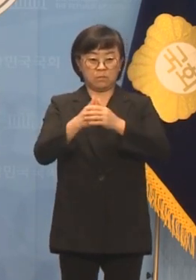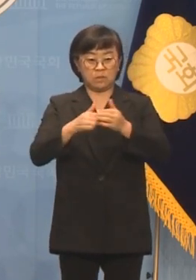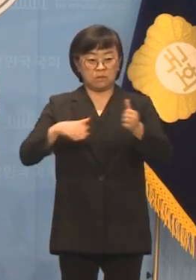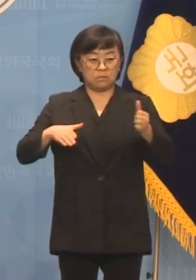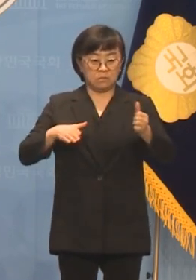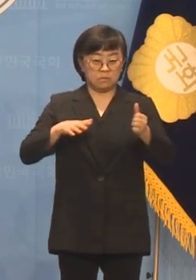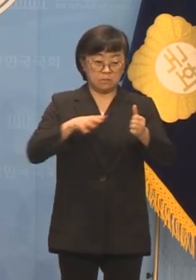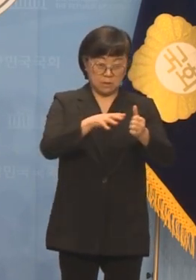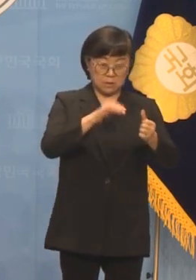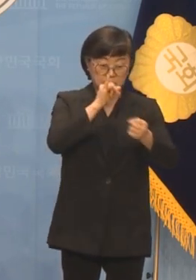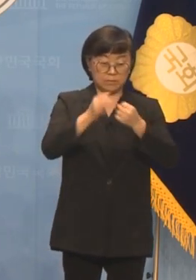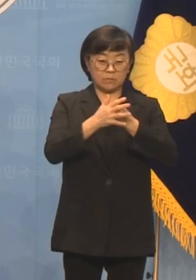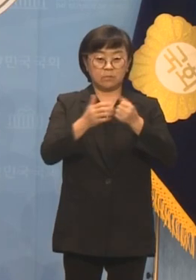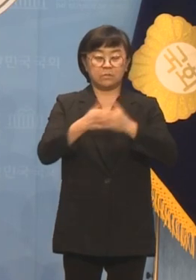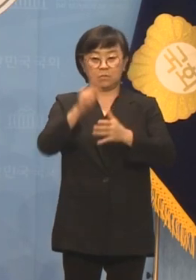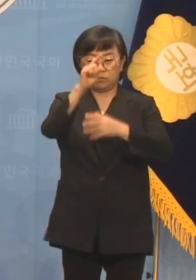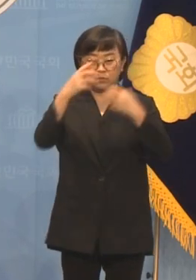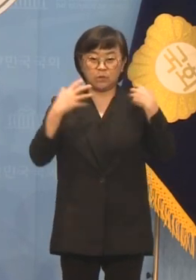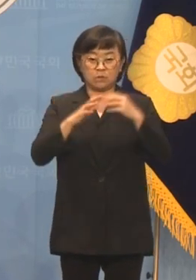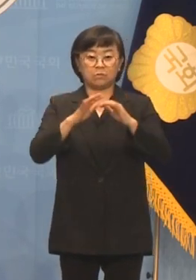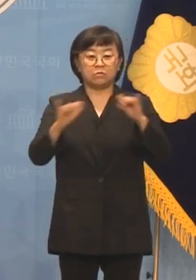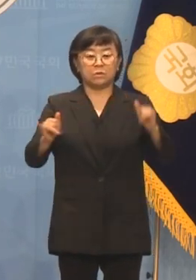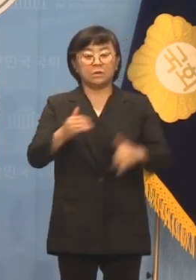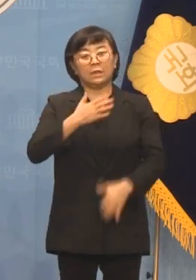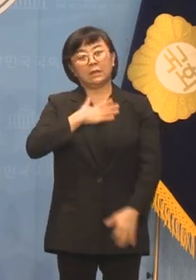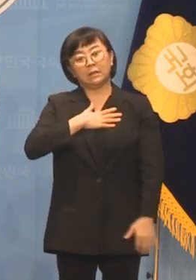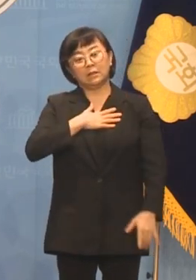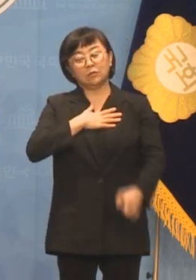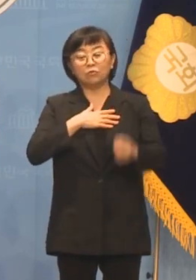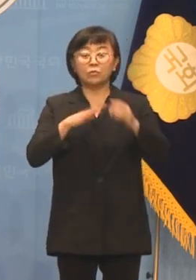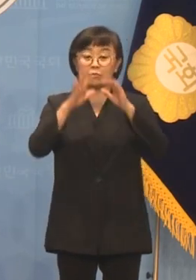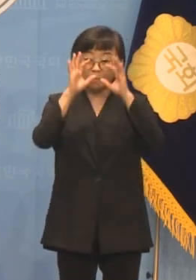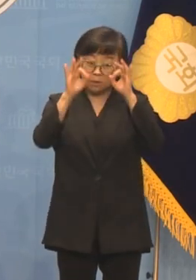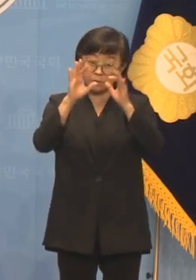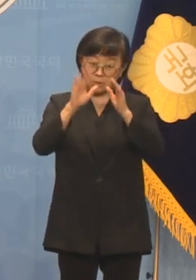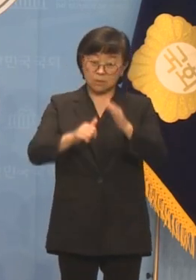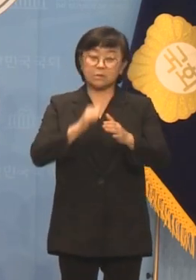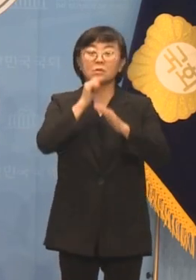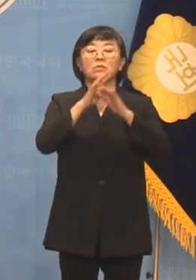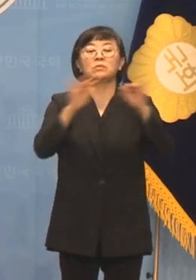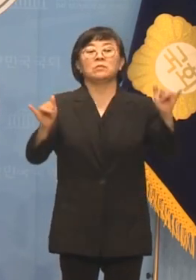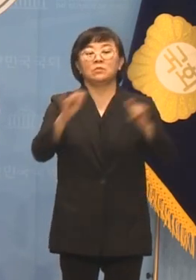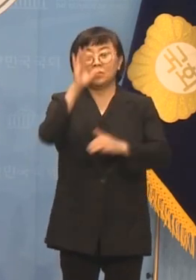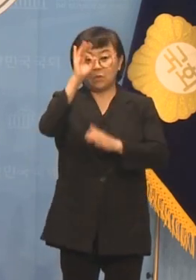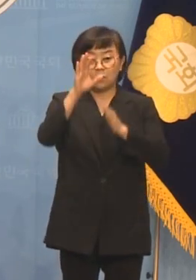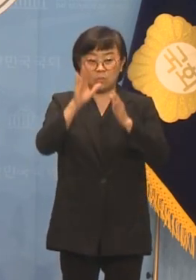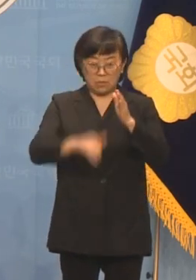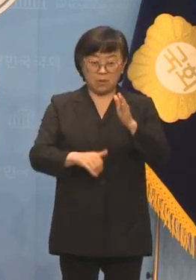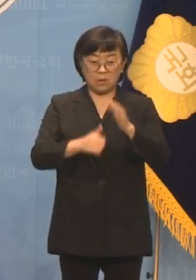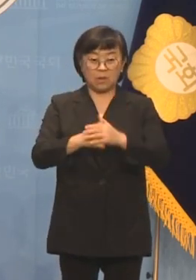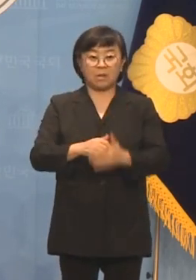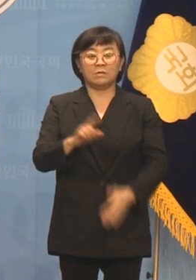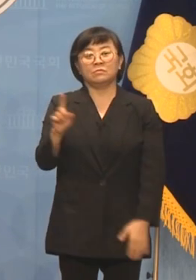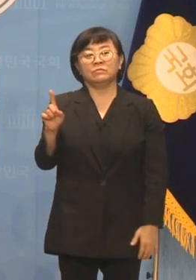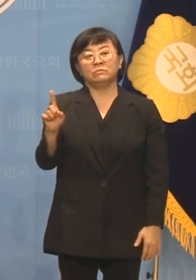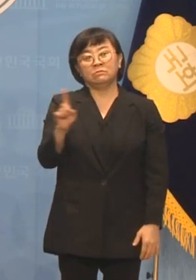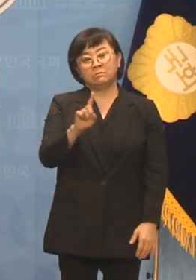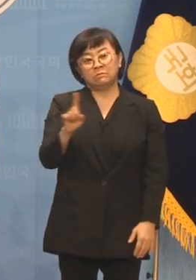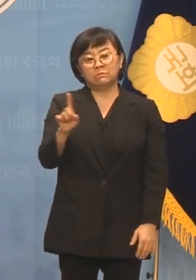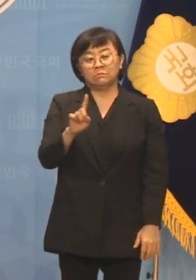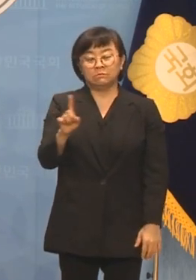정부가 국민 알기를, 서민 알기를 도대체 어떻게 알고